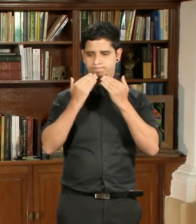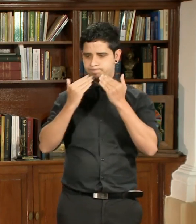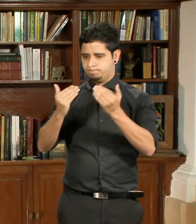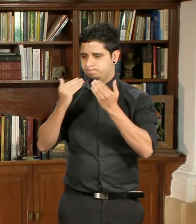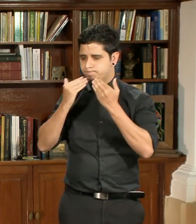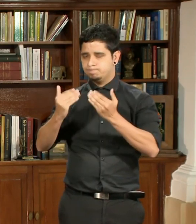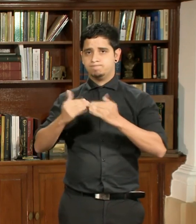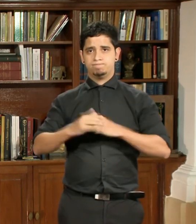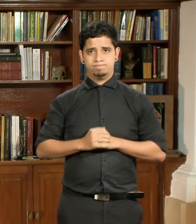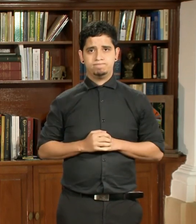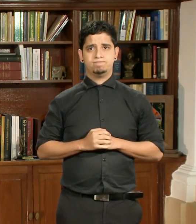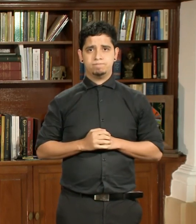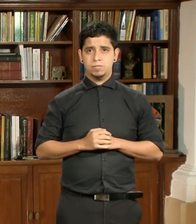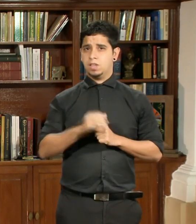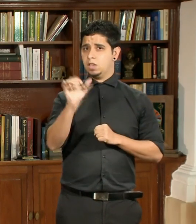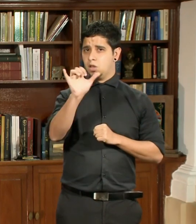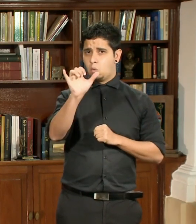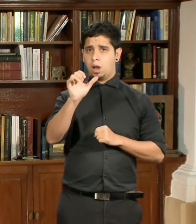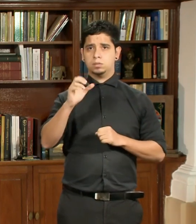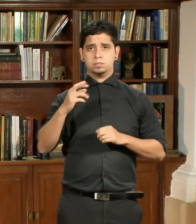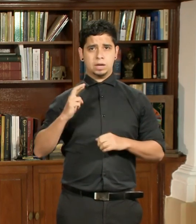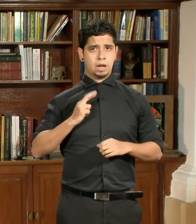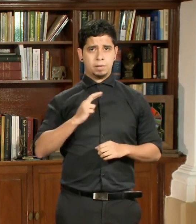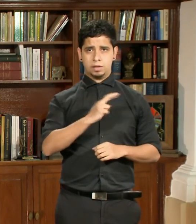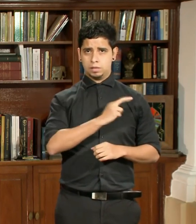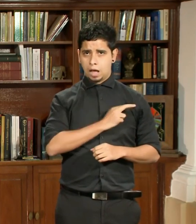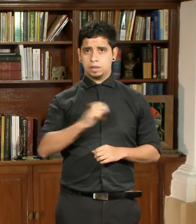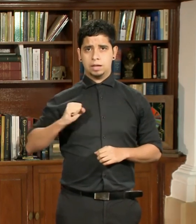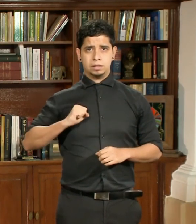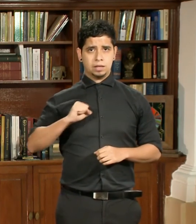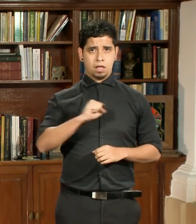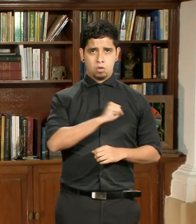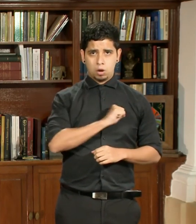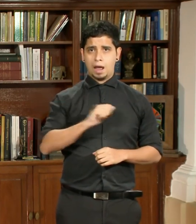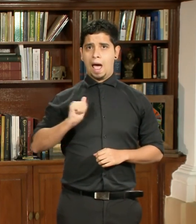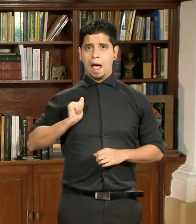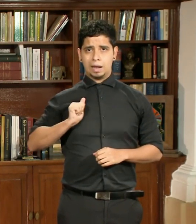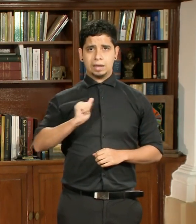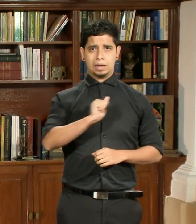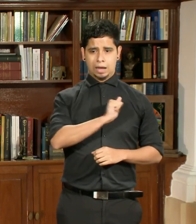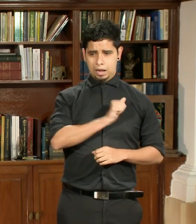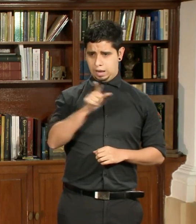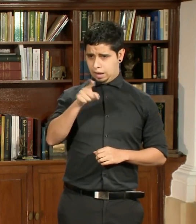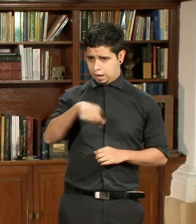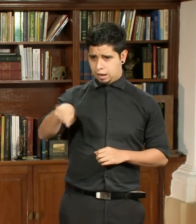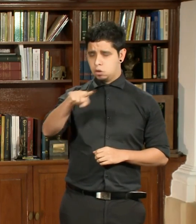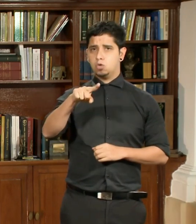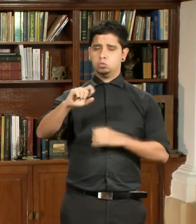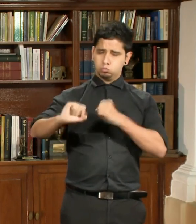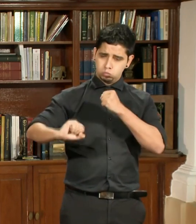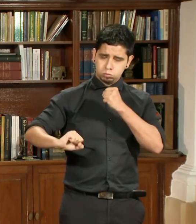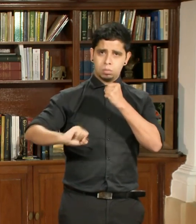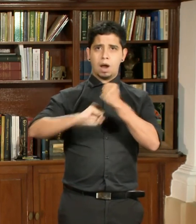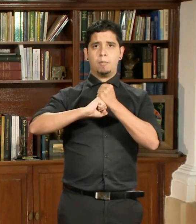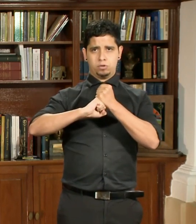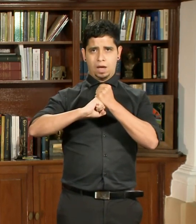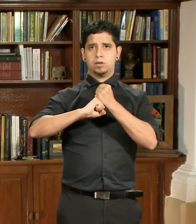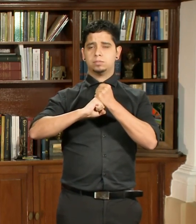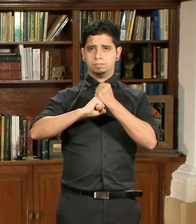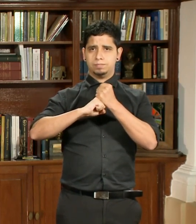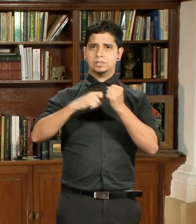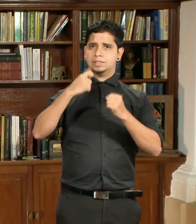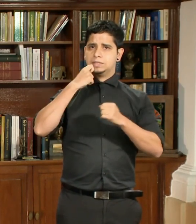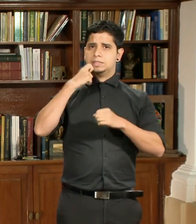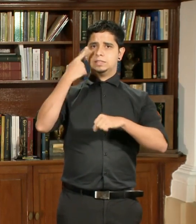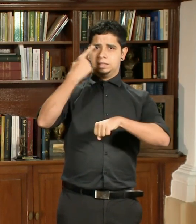apoyo de todos los representantes, senadores y alcaldes que se expresaron a mi favor en estos pasados días,